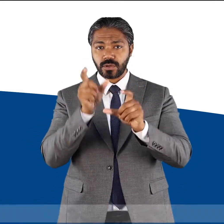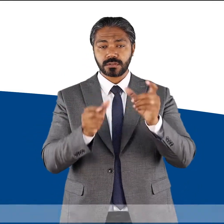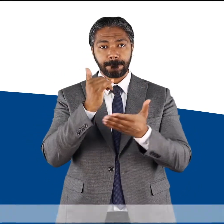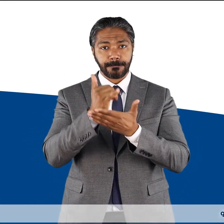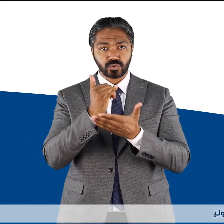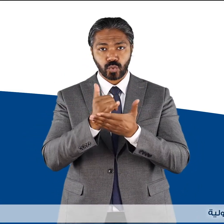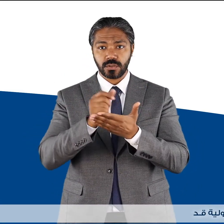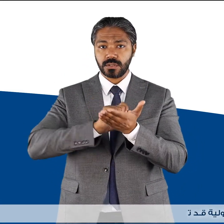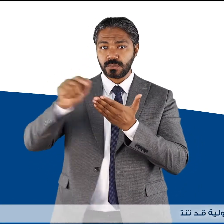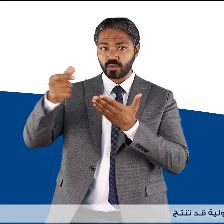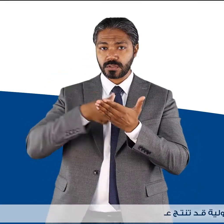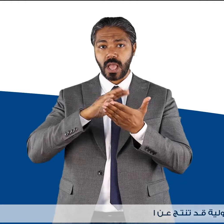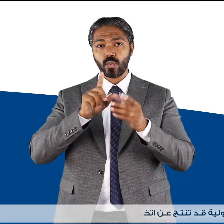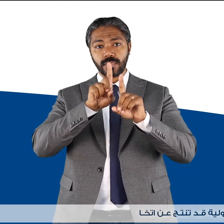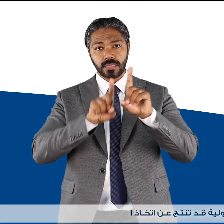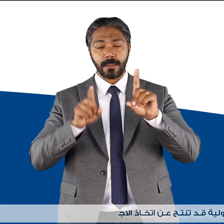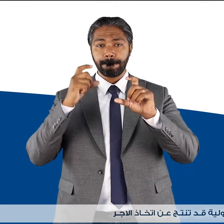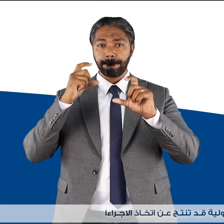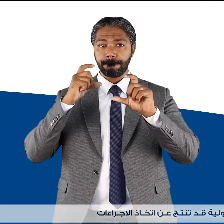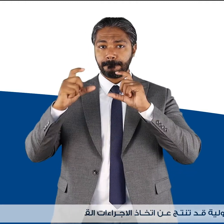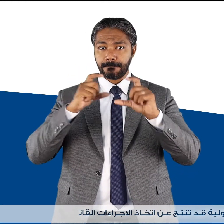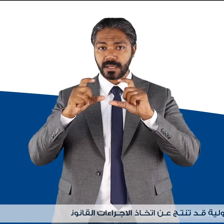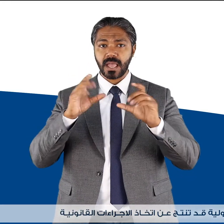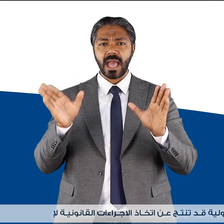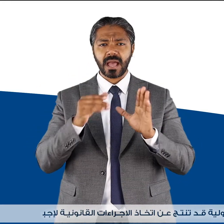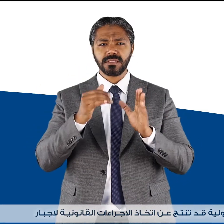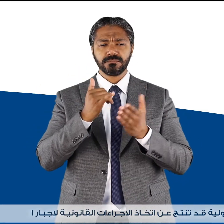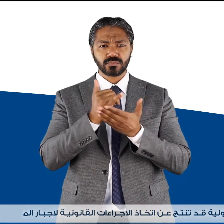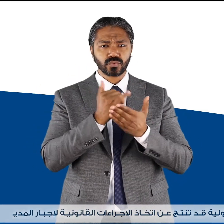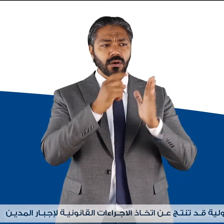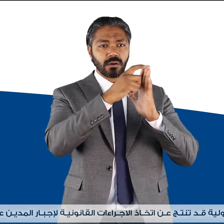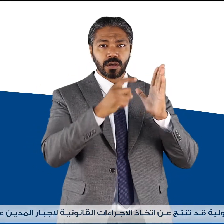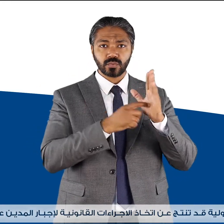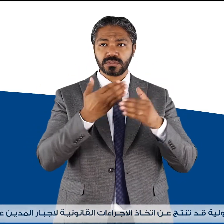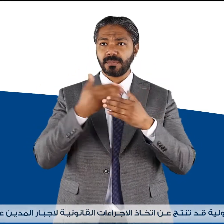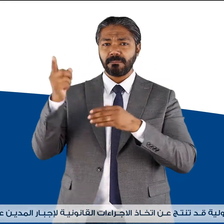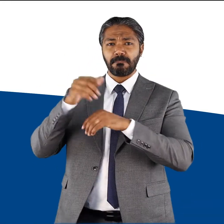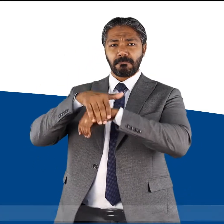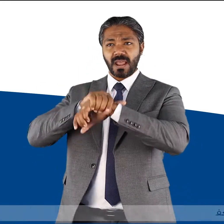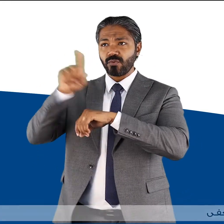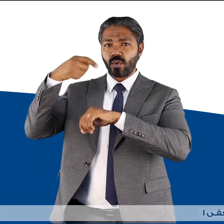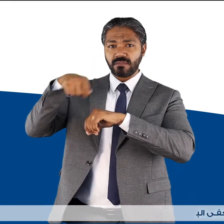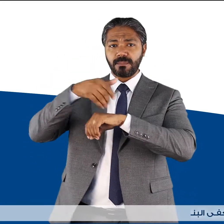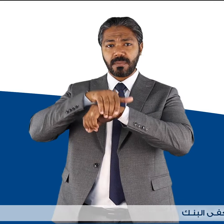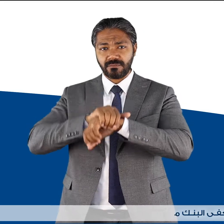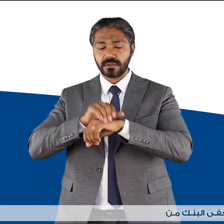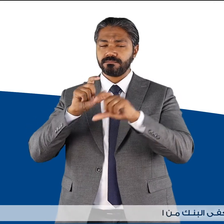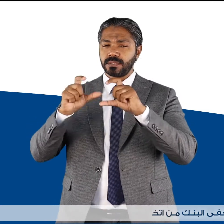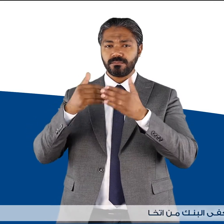أي مسؤولية قد تنتج عن اتخاذ الإجراءات القانونية لإجبار المدين على السداد ونعف البنك من اتخاذ